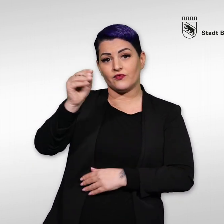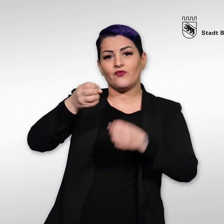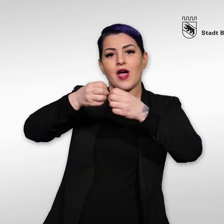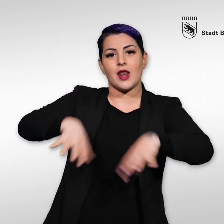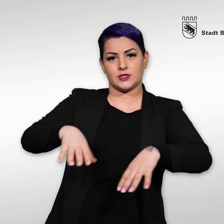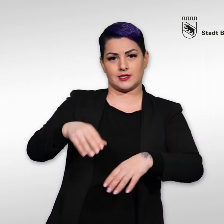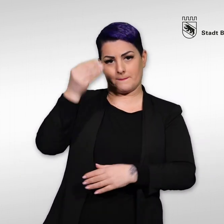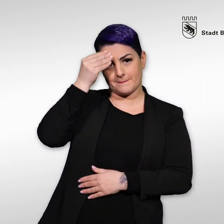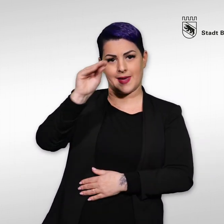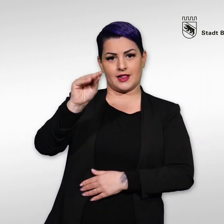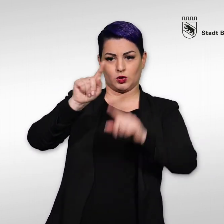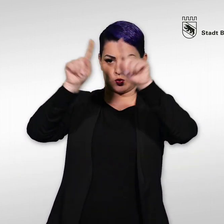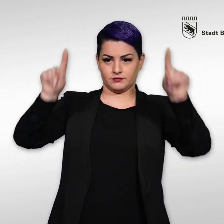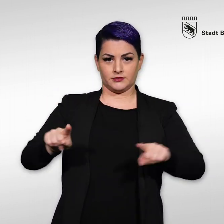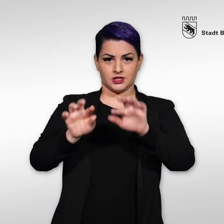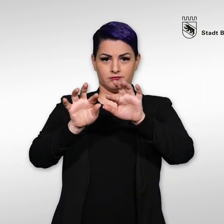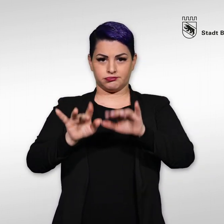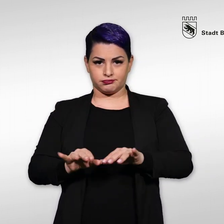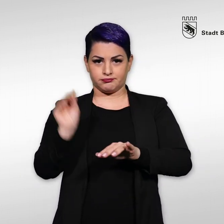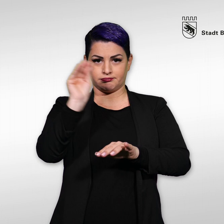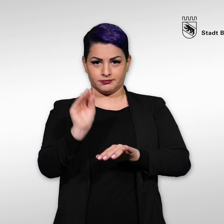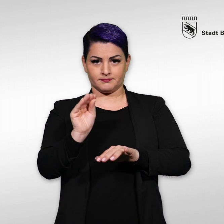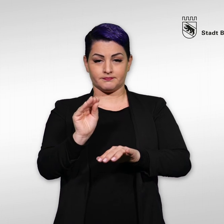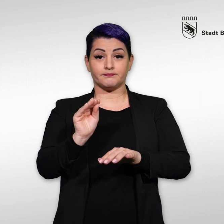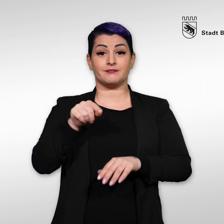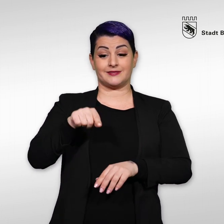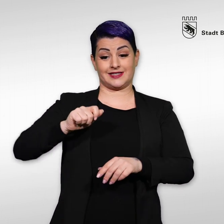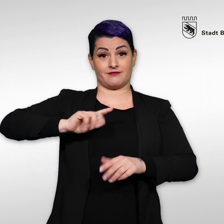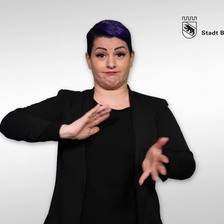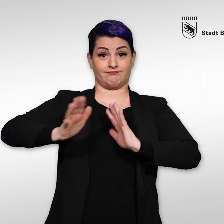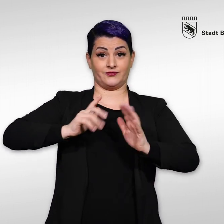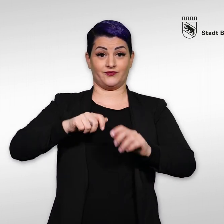Sie können auch selber online suchen oder online eine Verlustmeldung aufgeben.